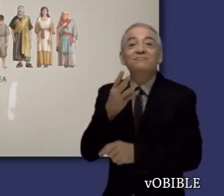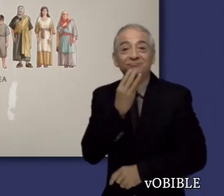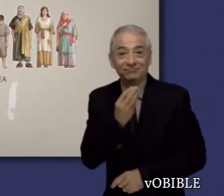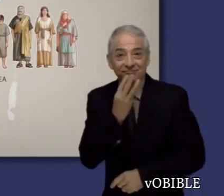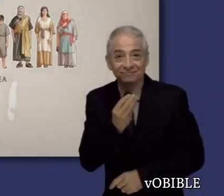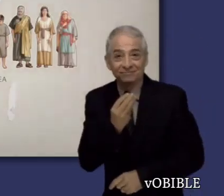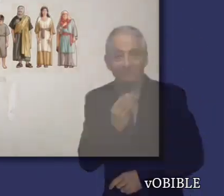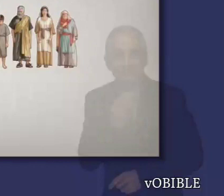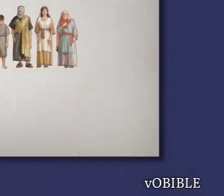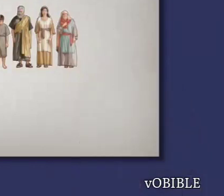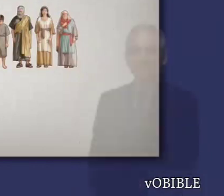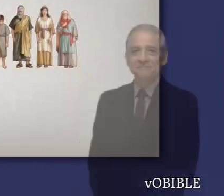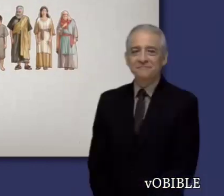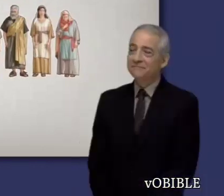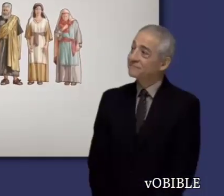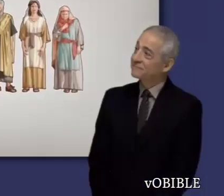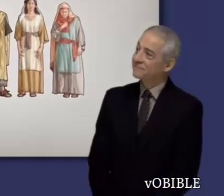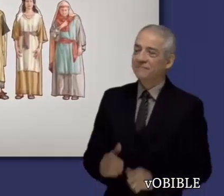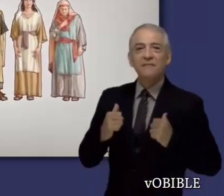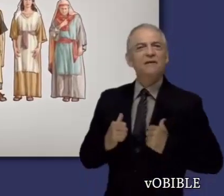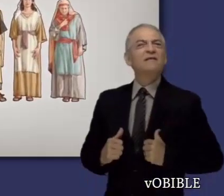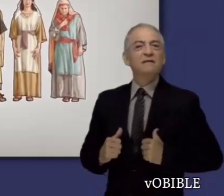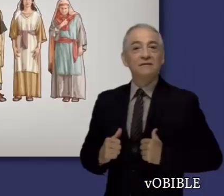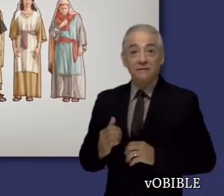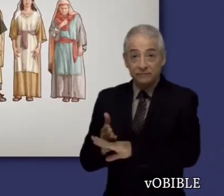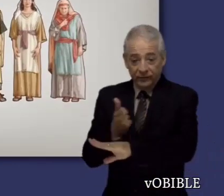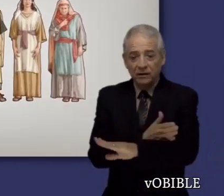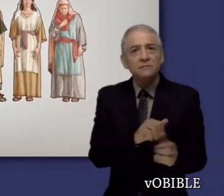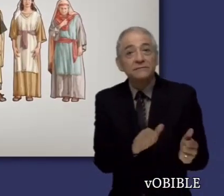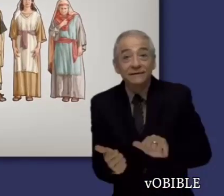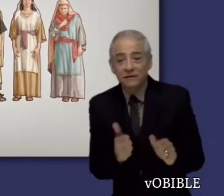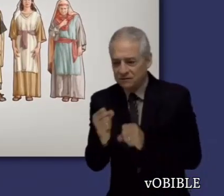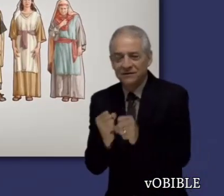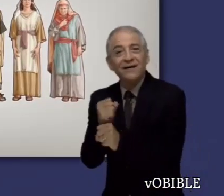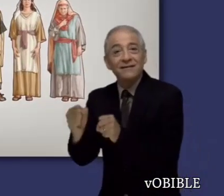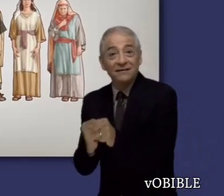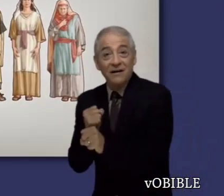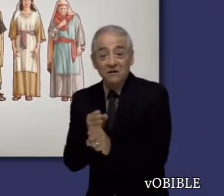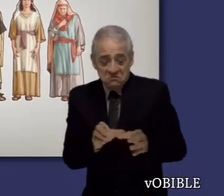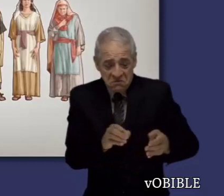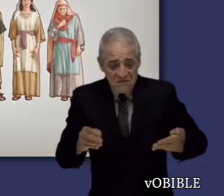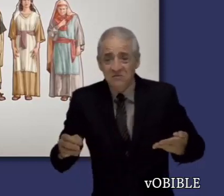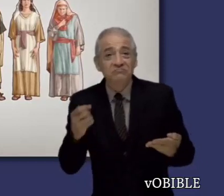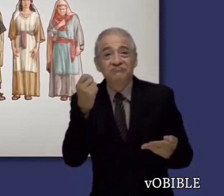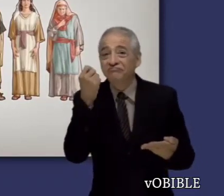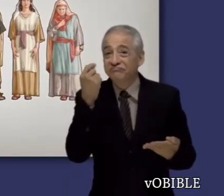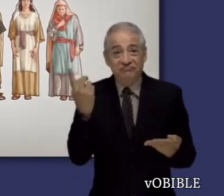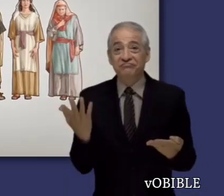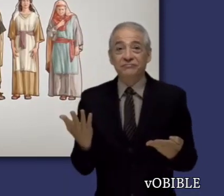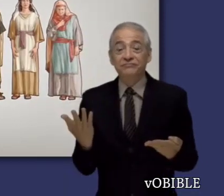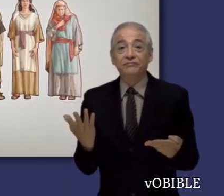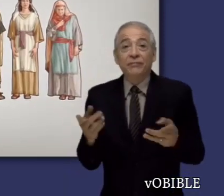Muchos eran cristianos desde hacía años. Sin embargo, en sentido espiritual, algunos de ellos volvían a